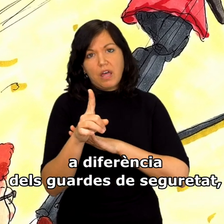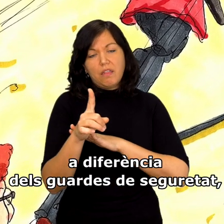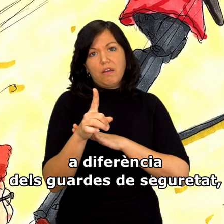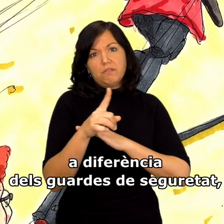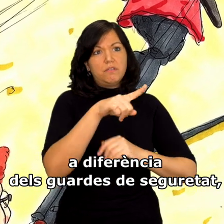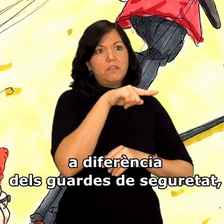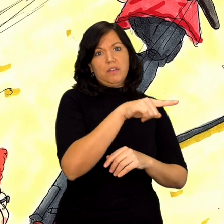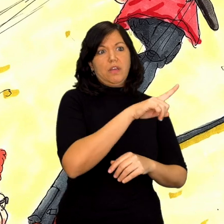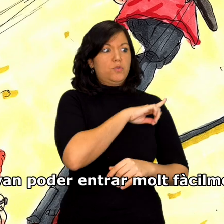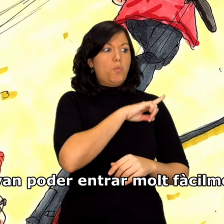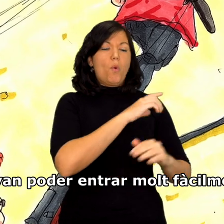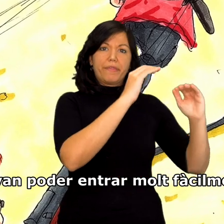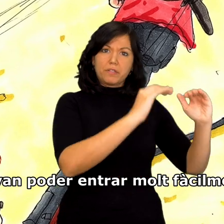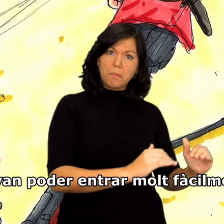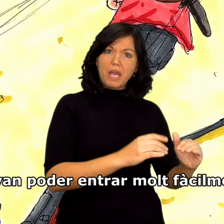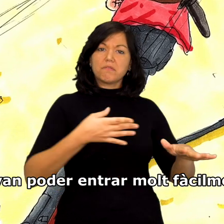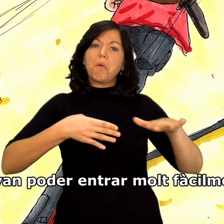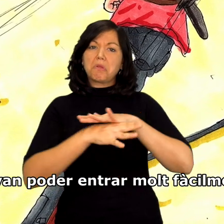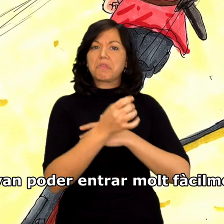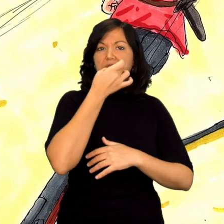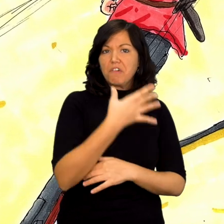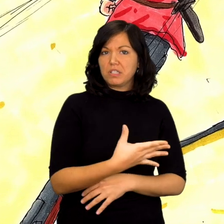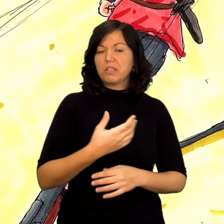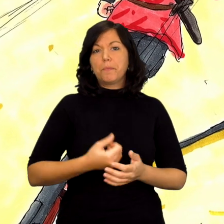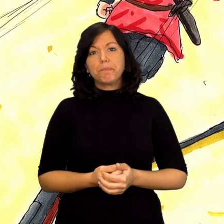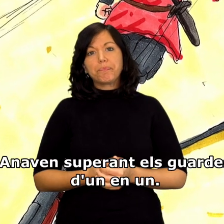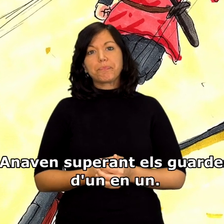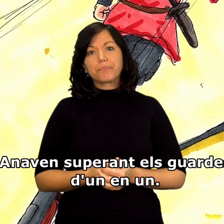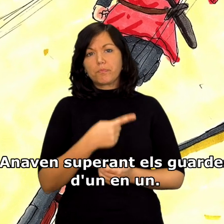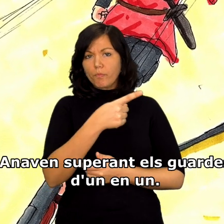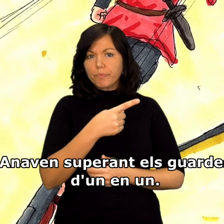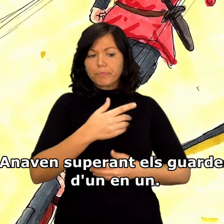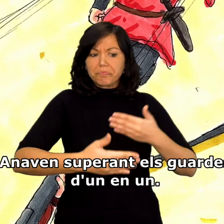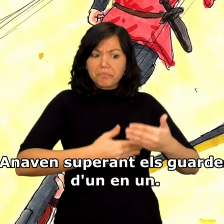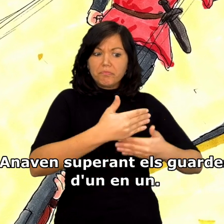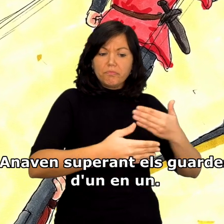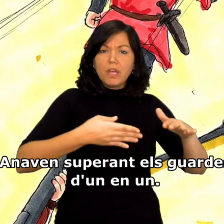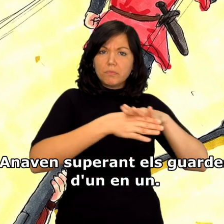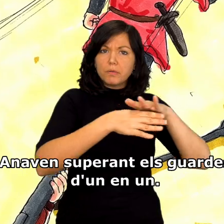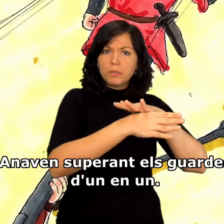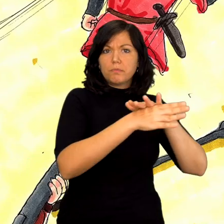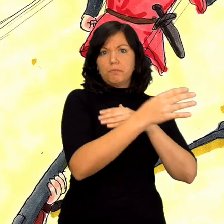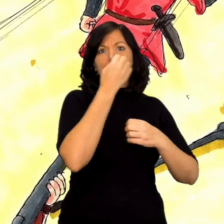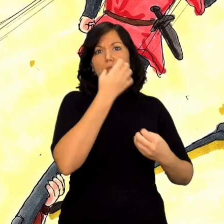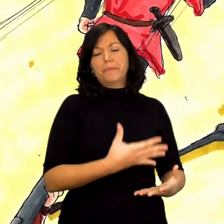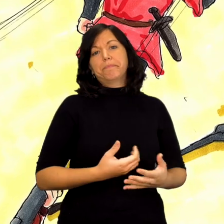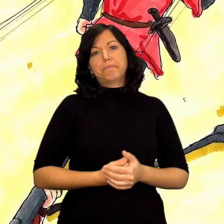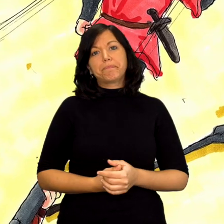dels guardes de seguretat, hi van poder entrar molt fàcilment. Anaven superant els guardes d'un en un.